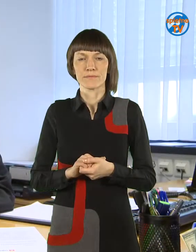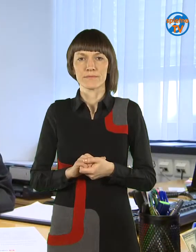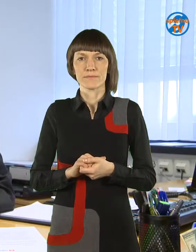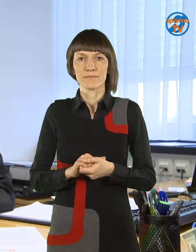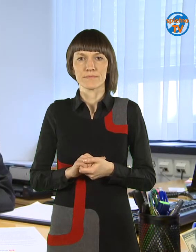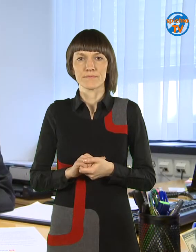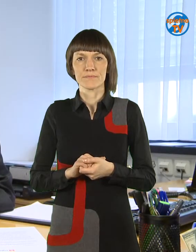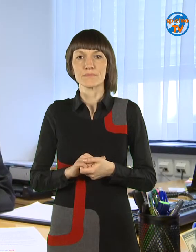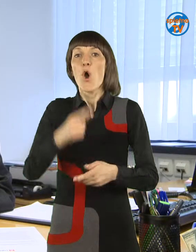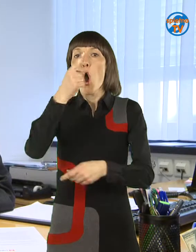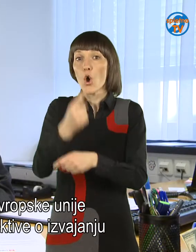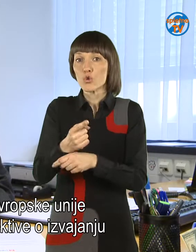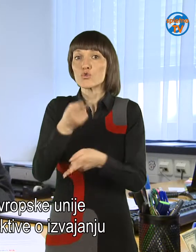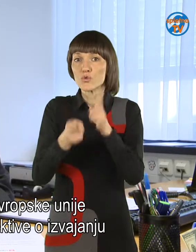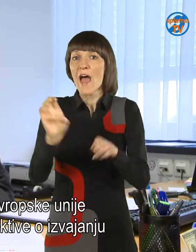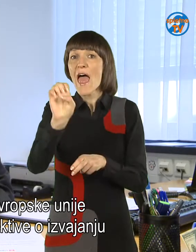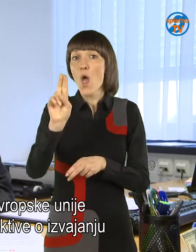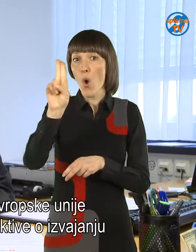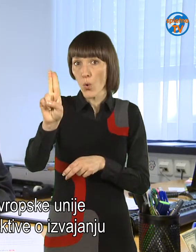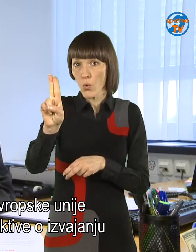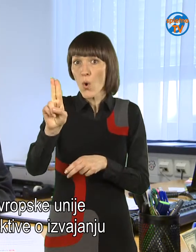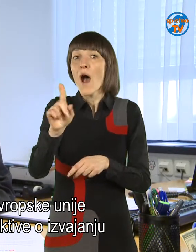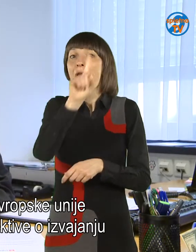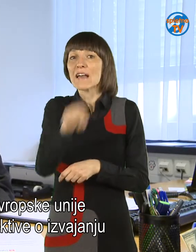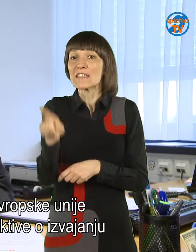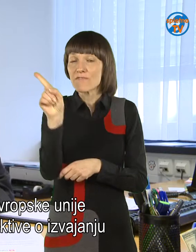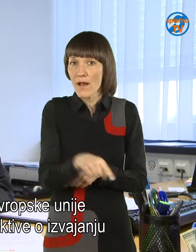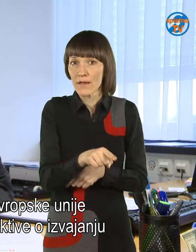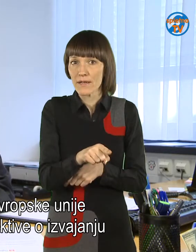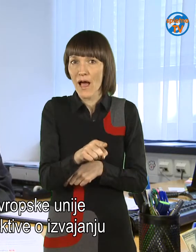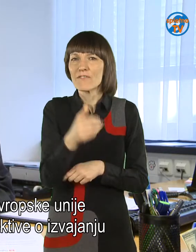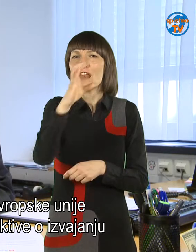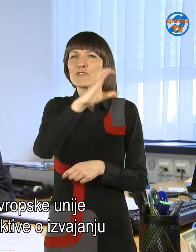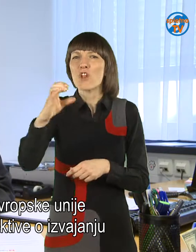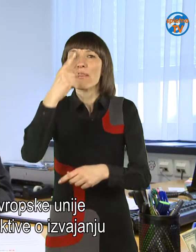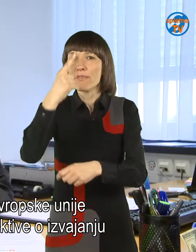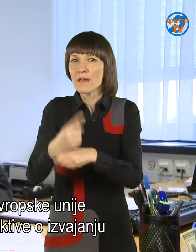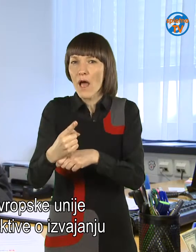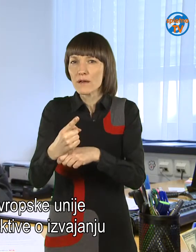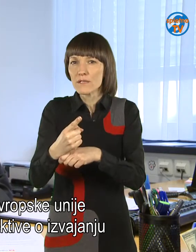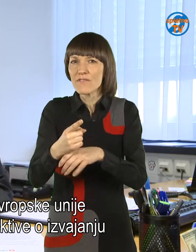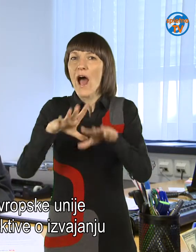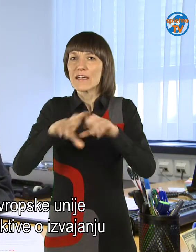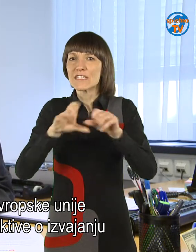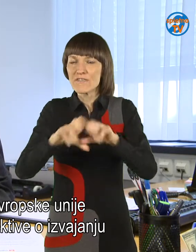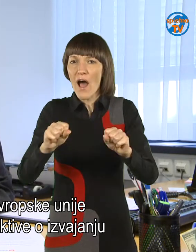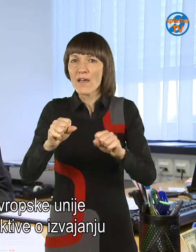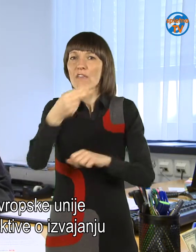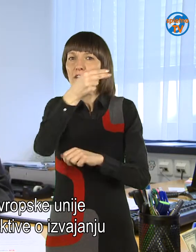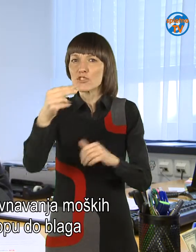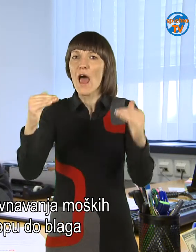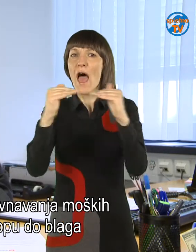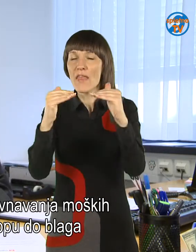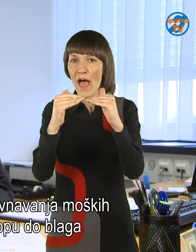Sotba sodišča Evropske unije pravzaprav razveljavlja en člen direktive o izvajanju načela enakega